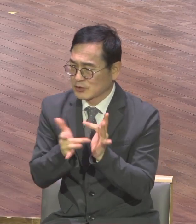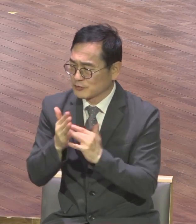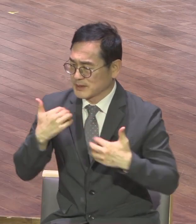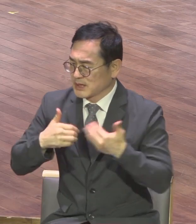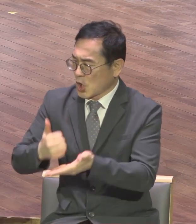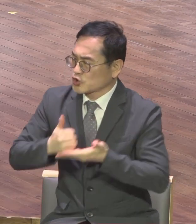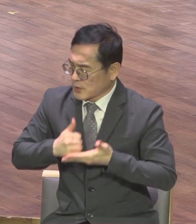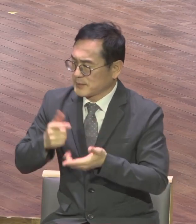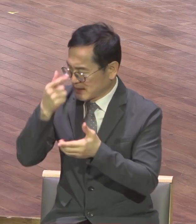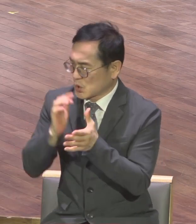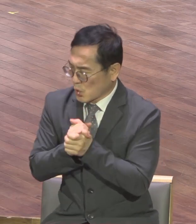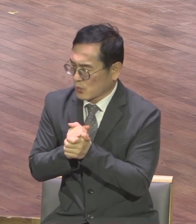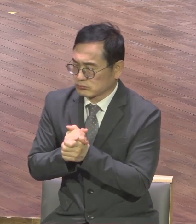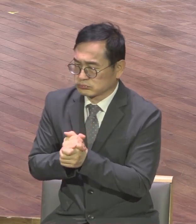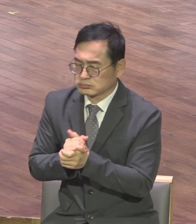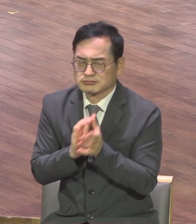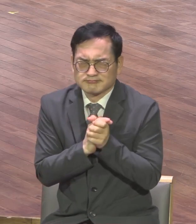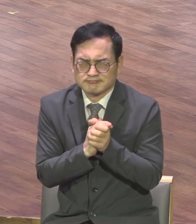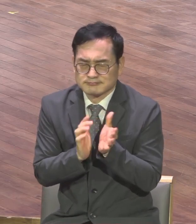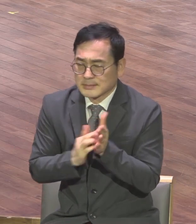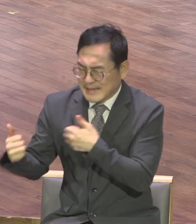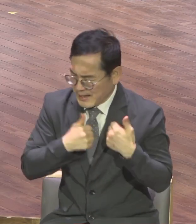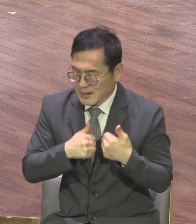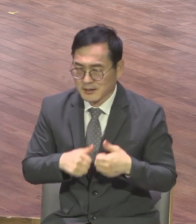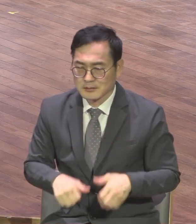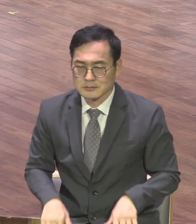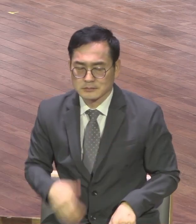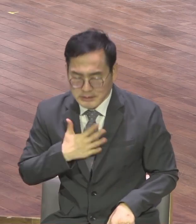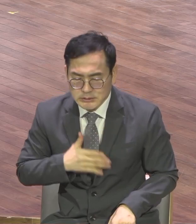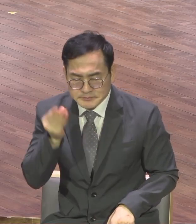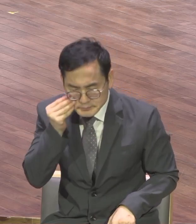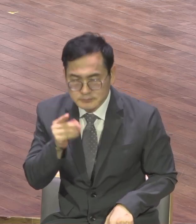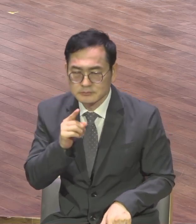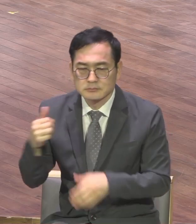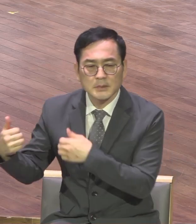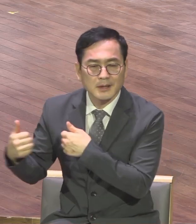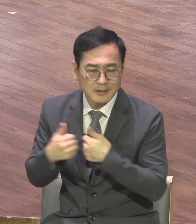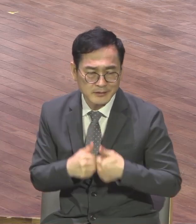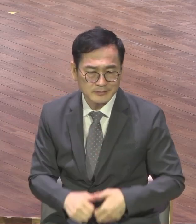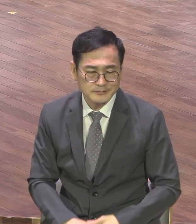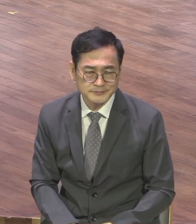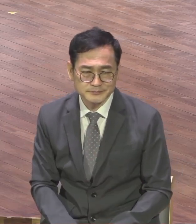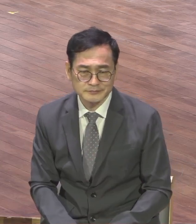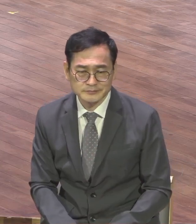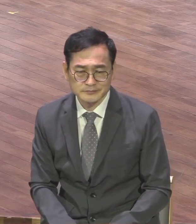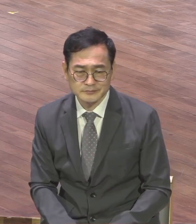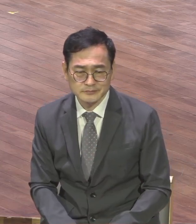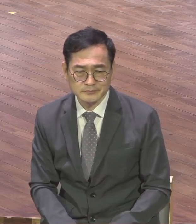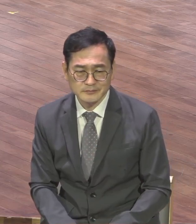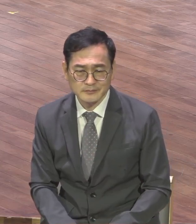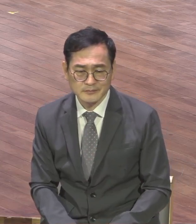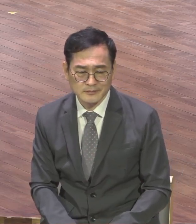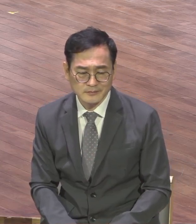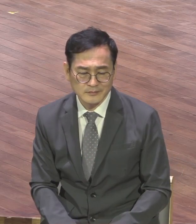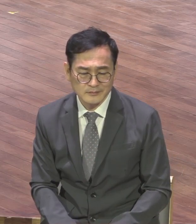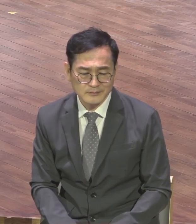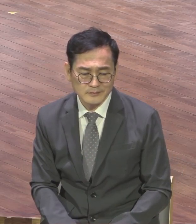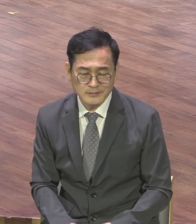연기에 날라갑니까 예수님이 알코올에 날라갑니까 그래 아무 상관없어 그거 다 예수 영접하면 끝이야